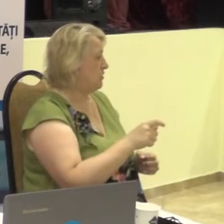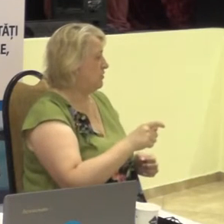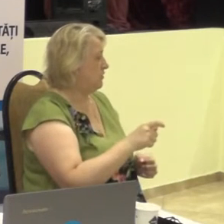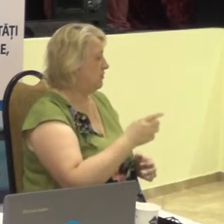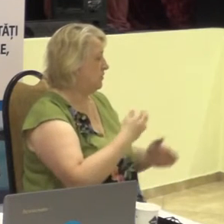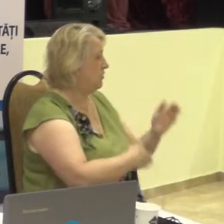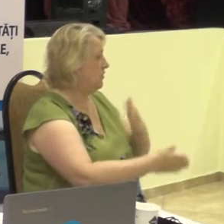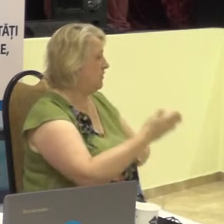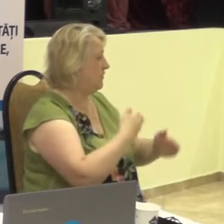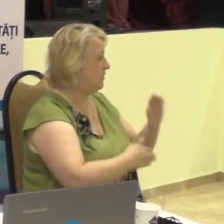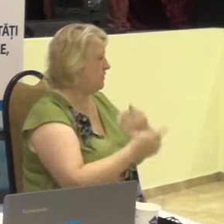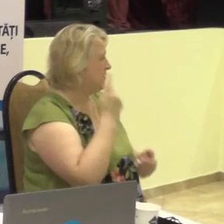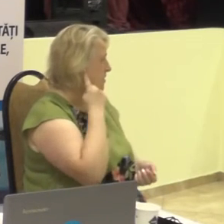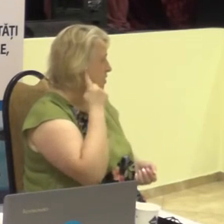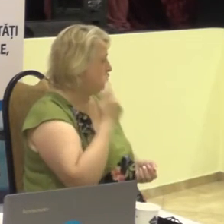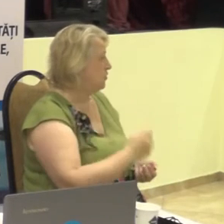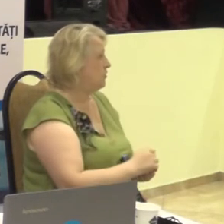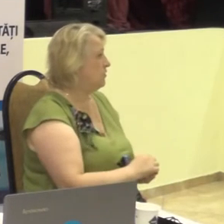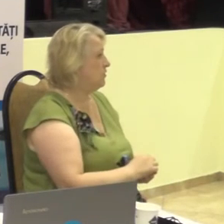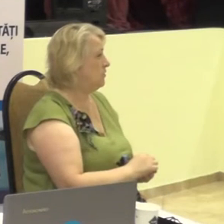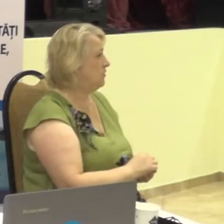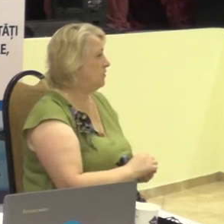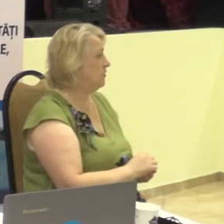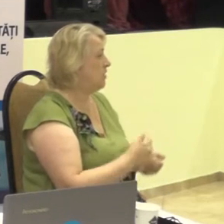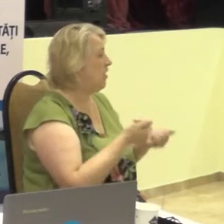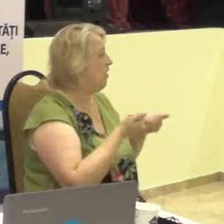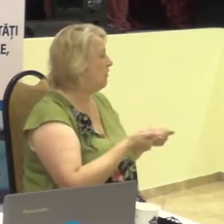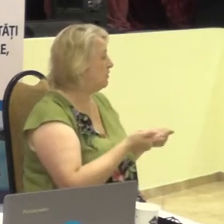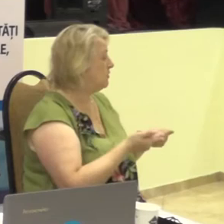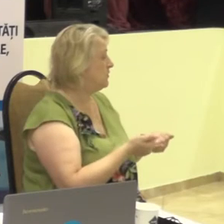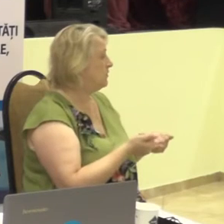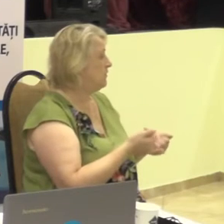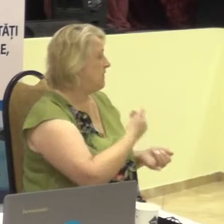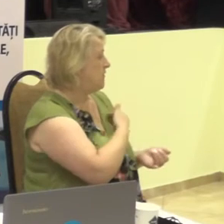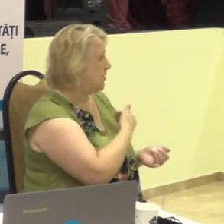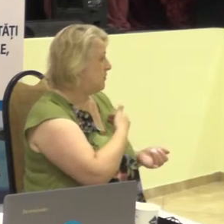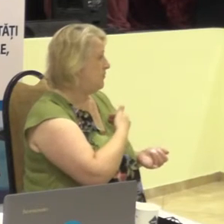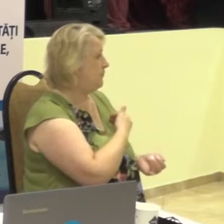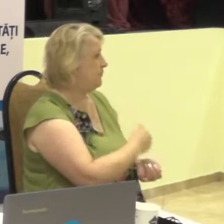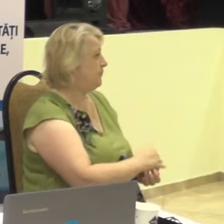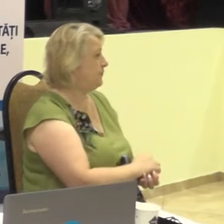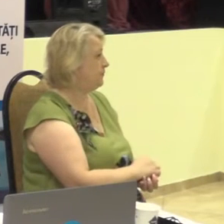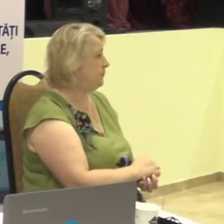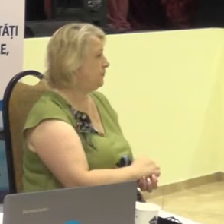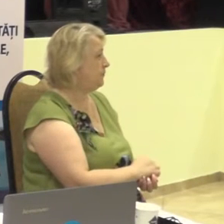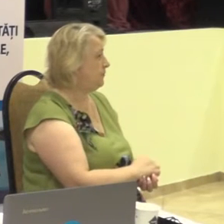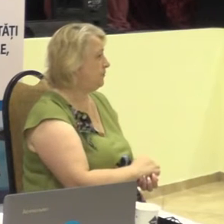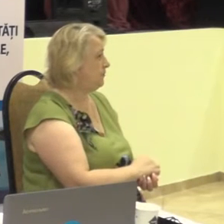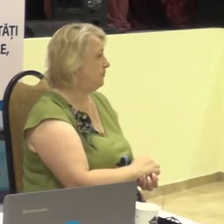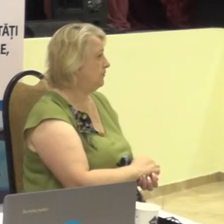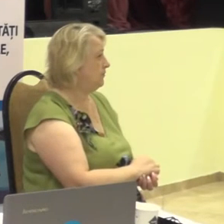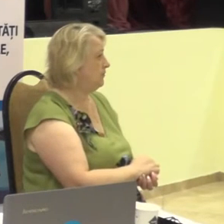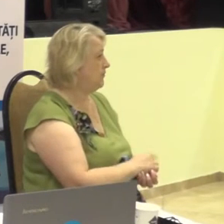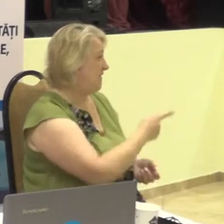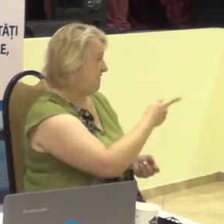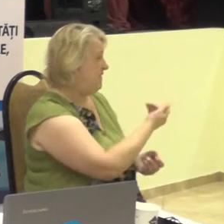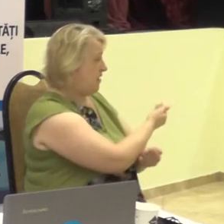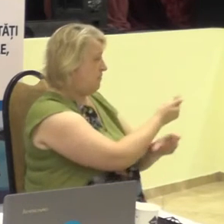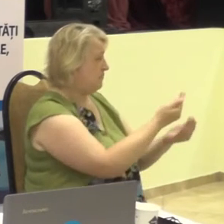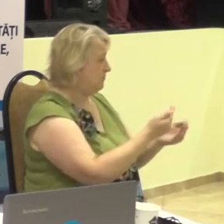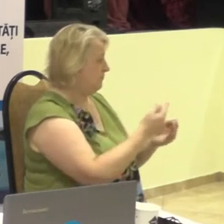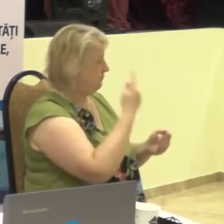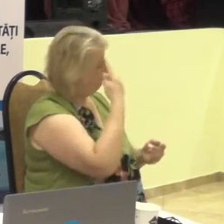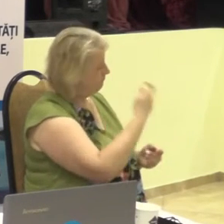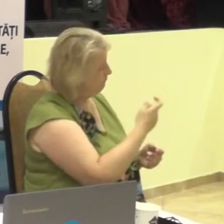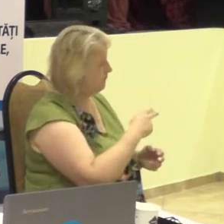disabilități și astăzi noi vreau să vă atragem atenția, să vă